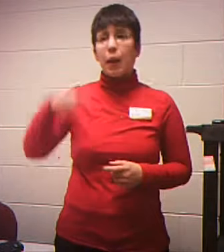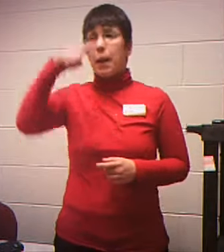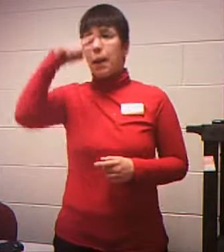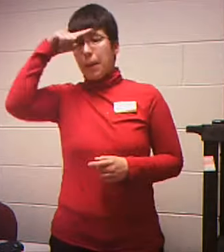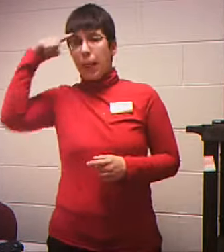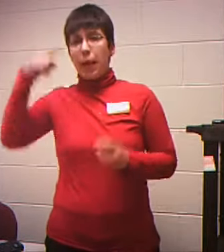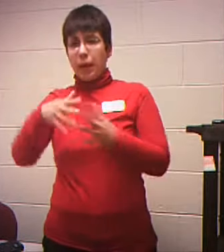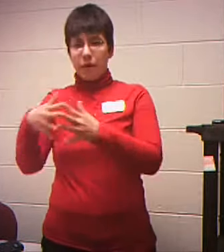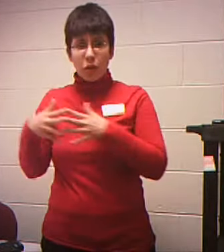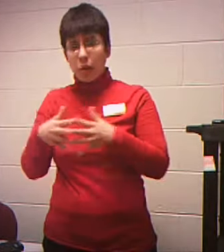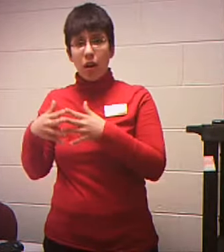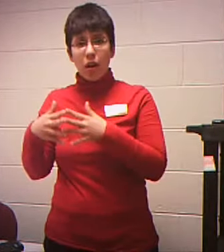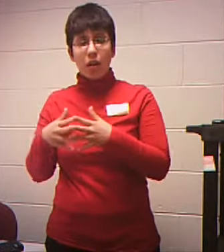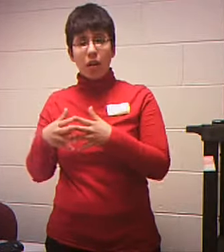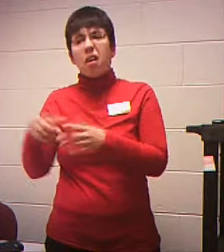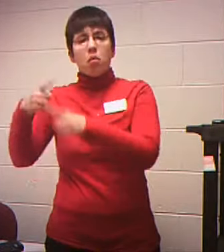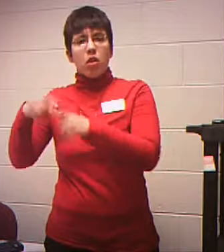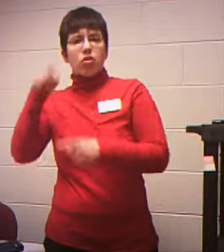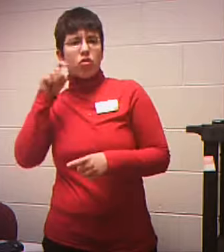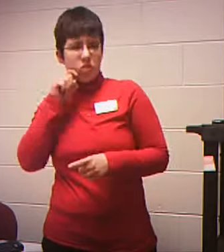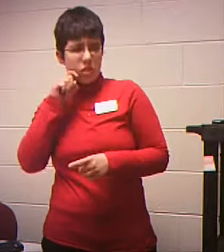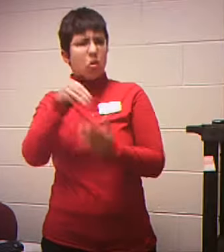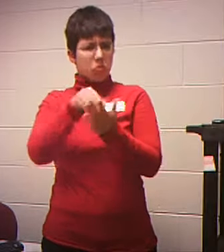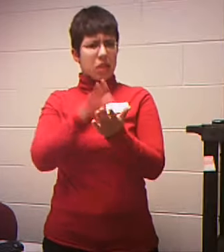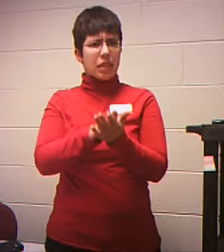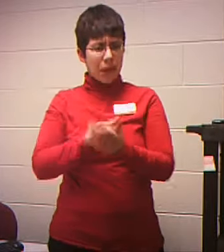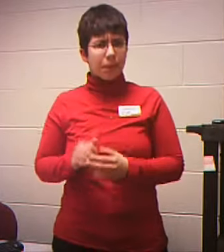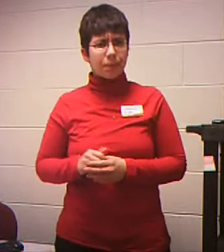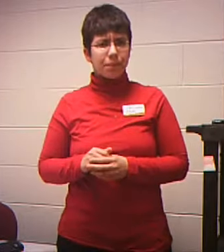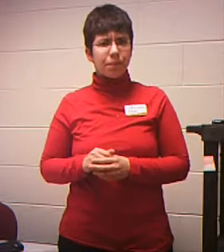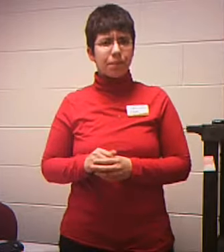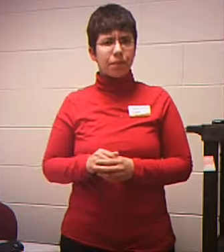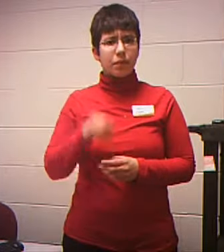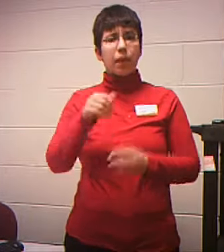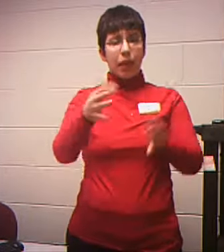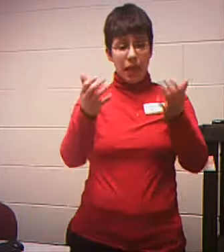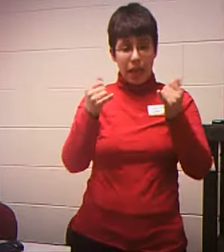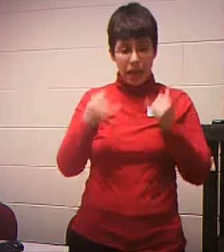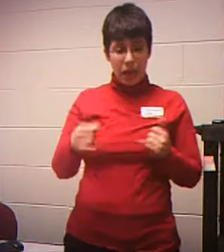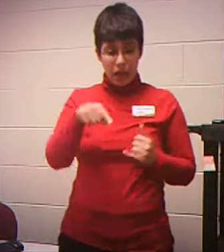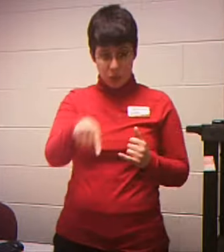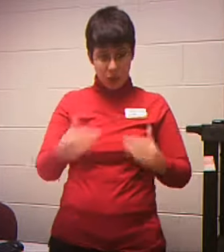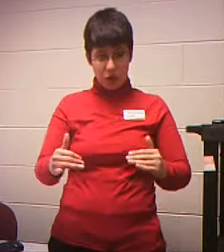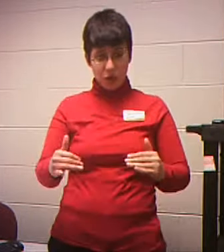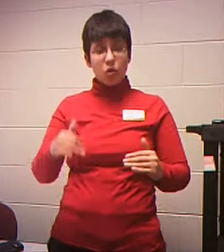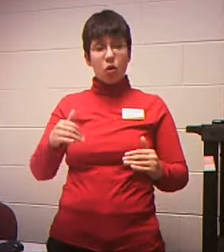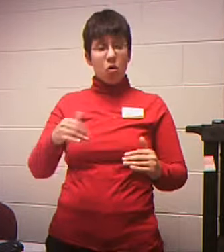And Then Your Sex And Then Right Here This Is The End So If You've Got Everything Completed Then You